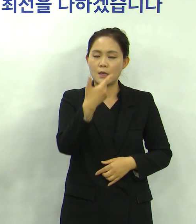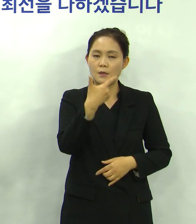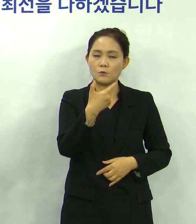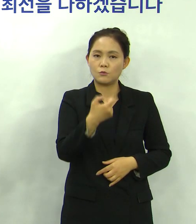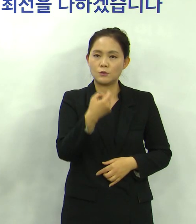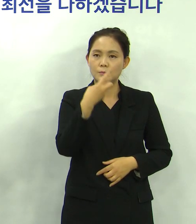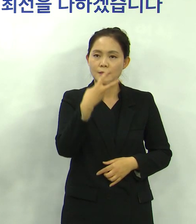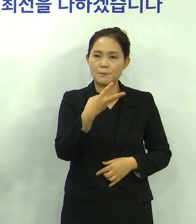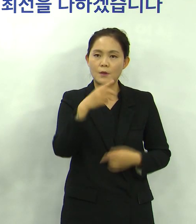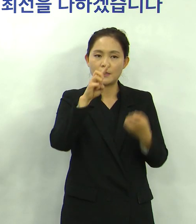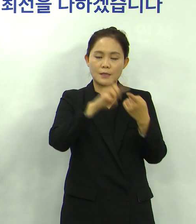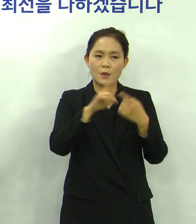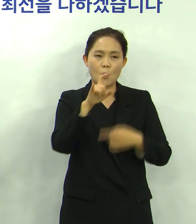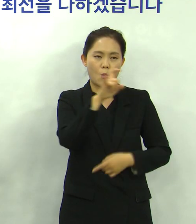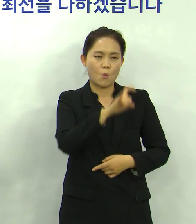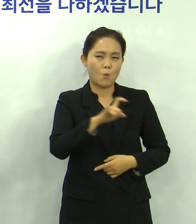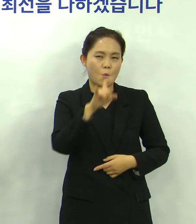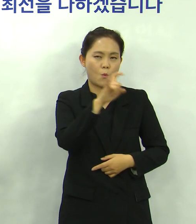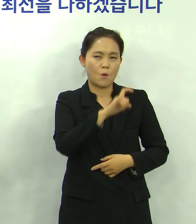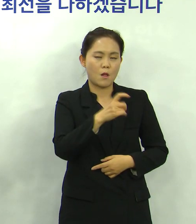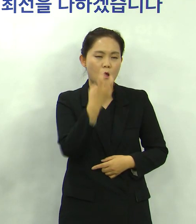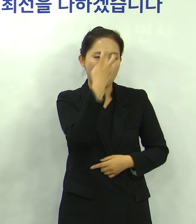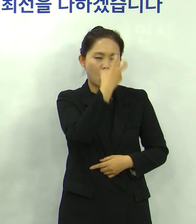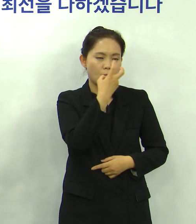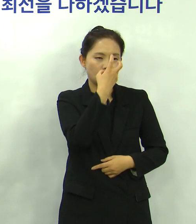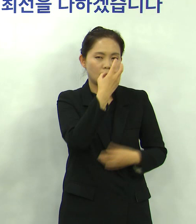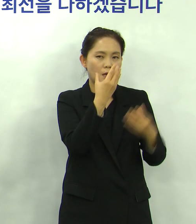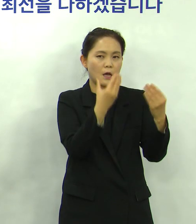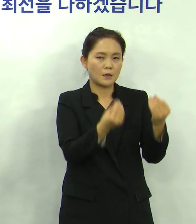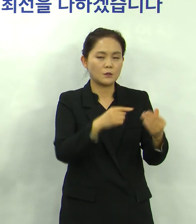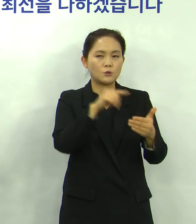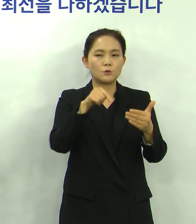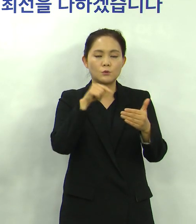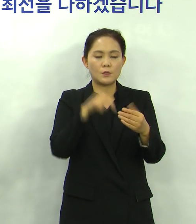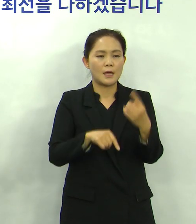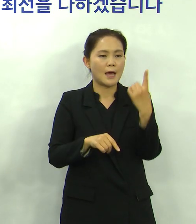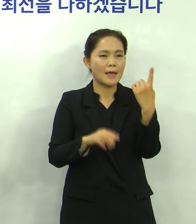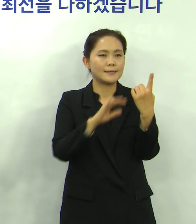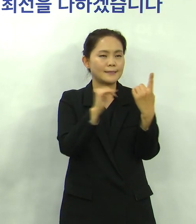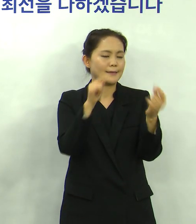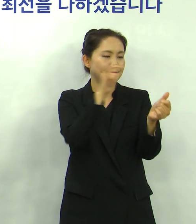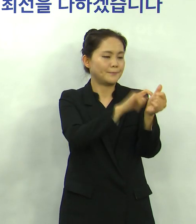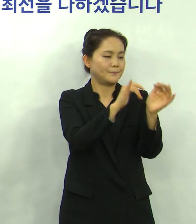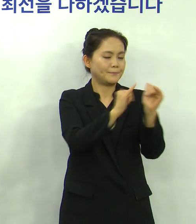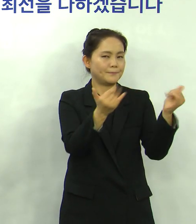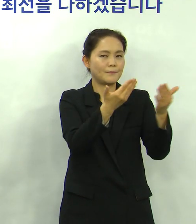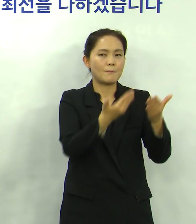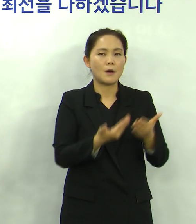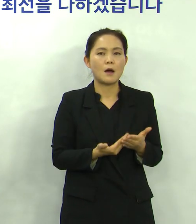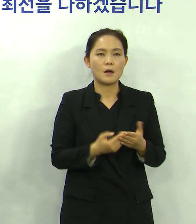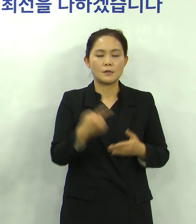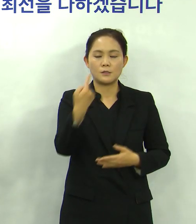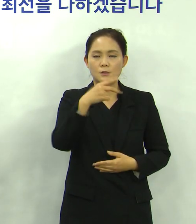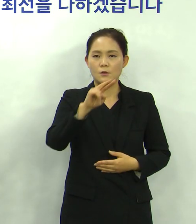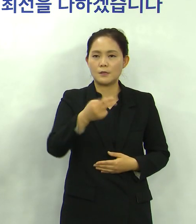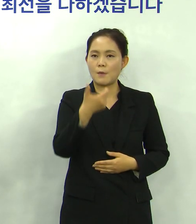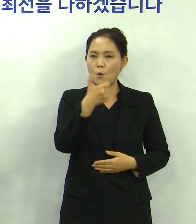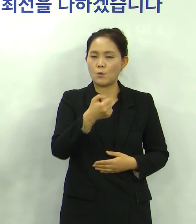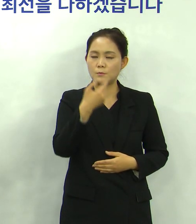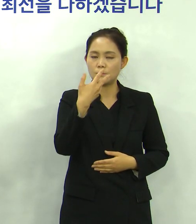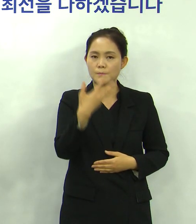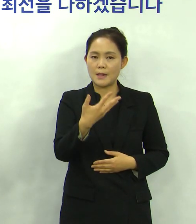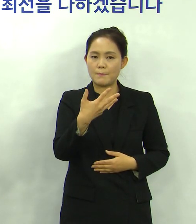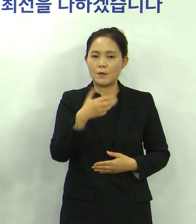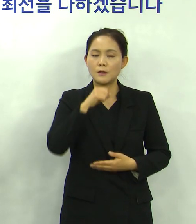대해 코로나19 진단검사를 했습니다 이 가운데 1명이 양성 판정을 받았고 1258명은